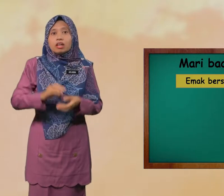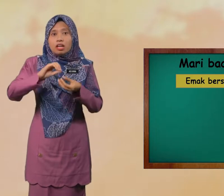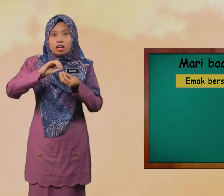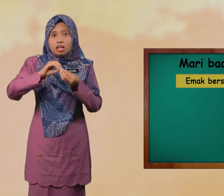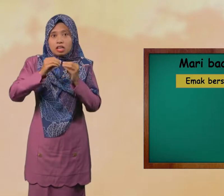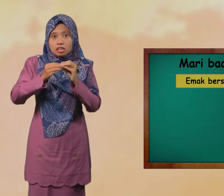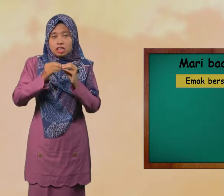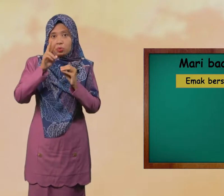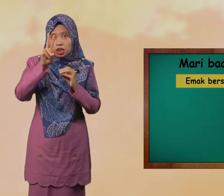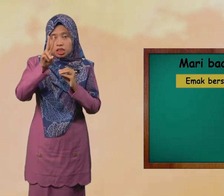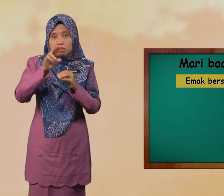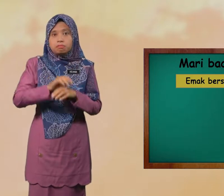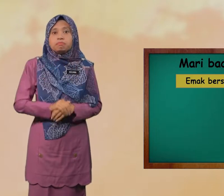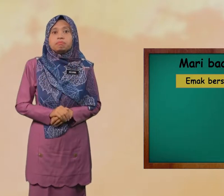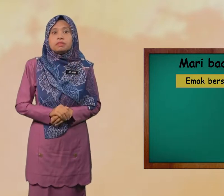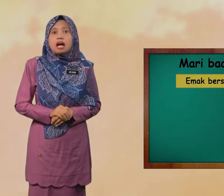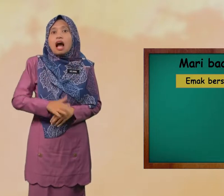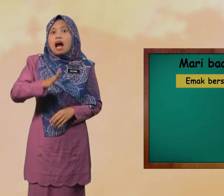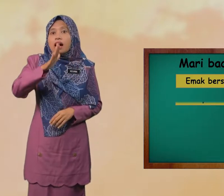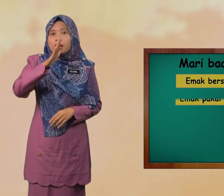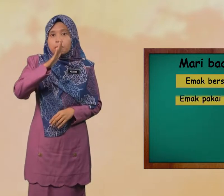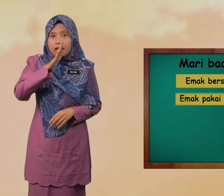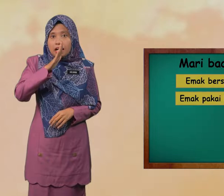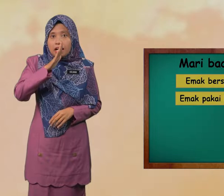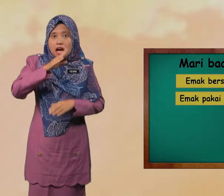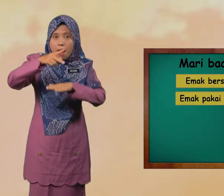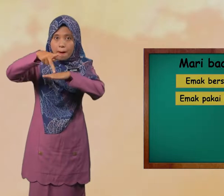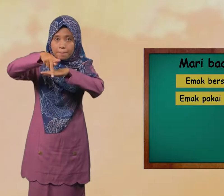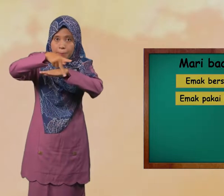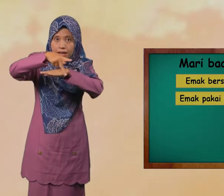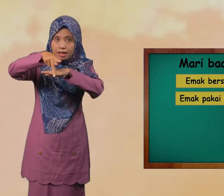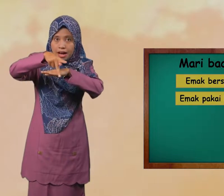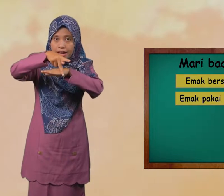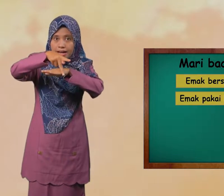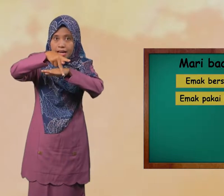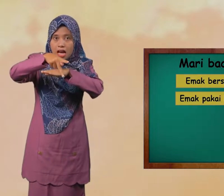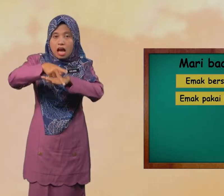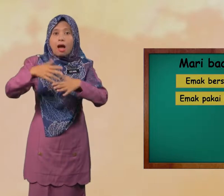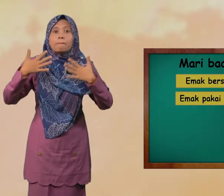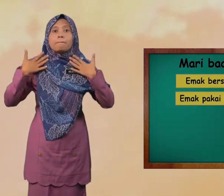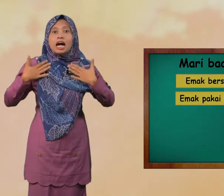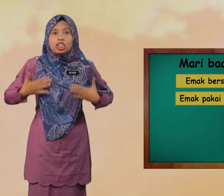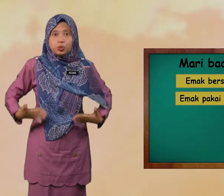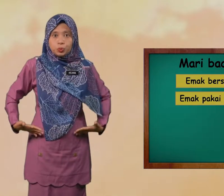Kedua Emak Pakai Baju